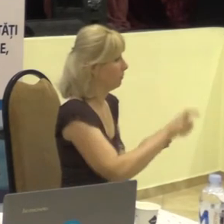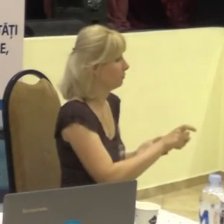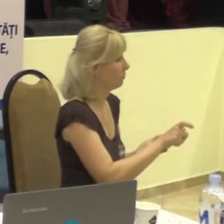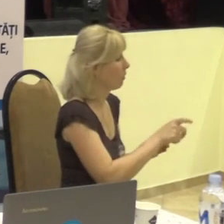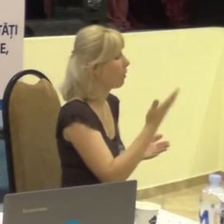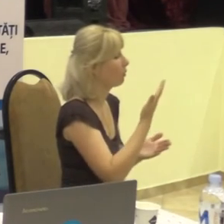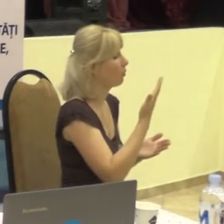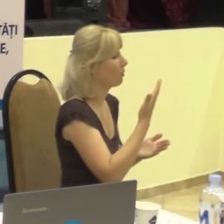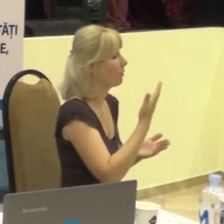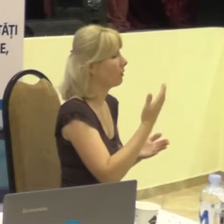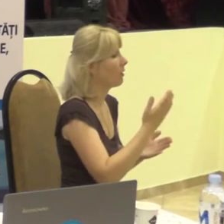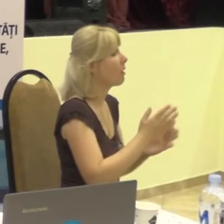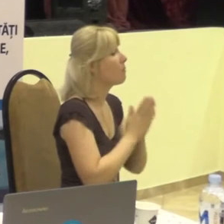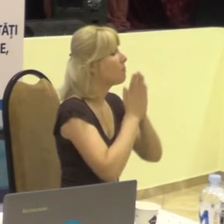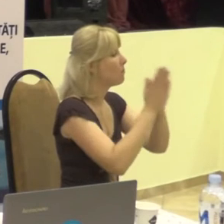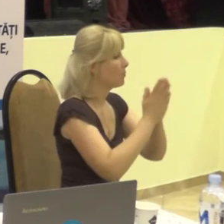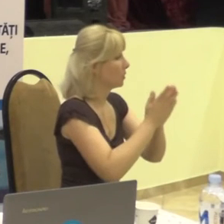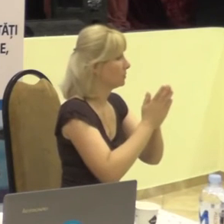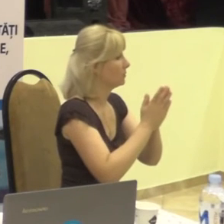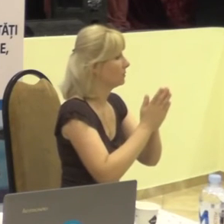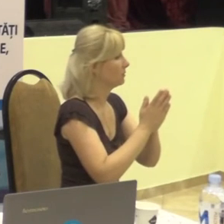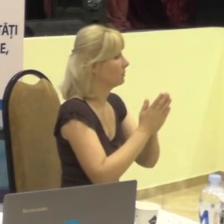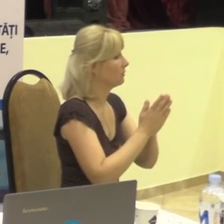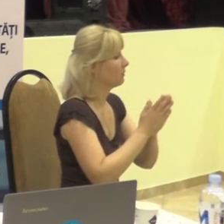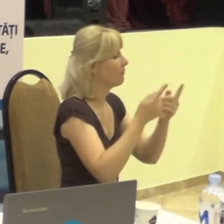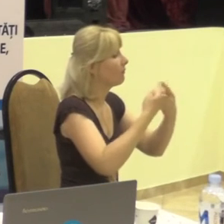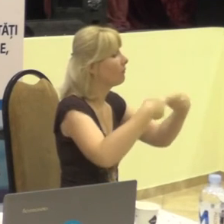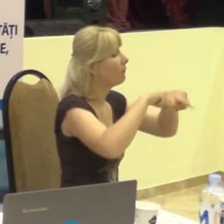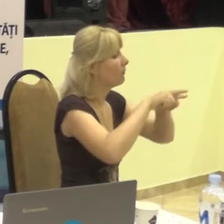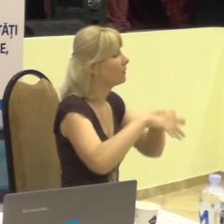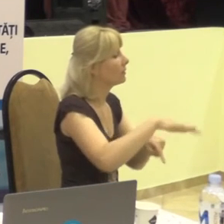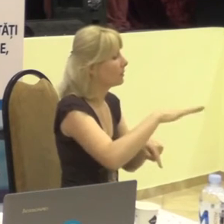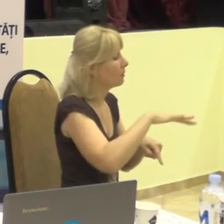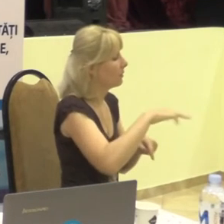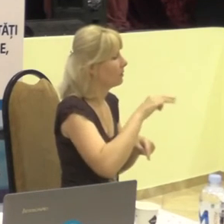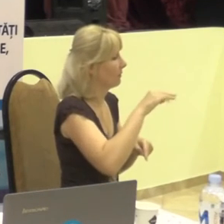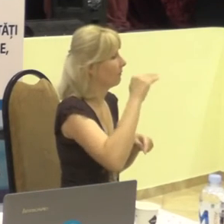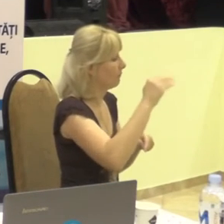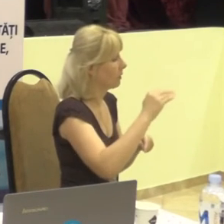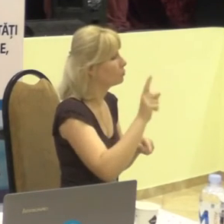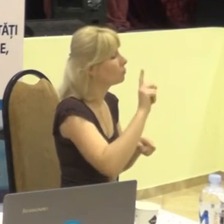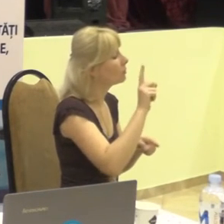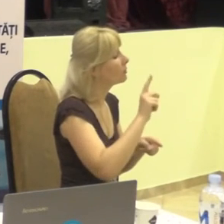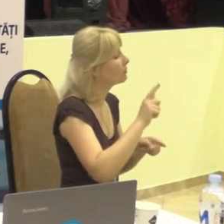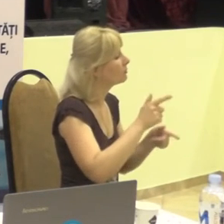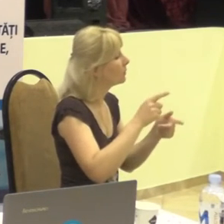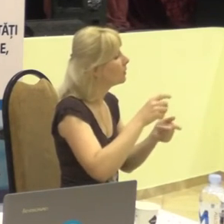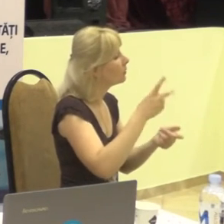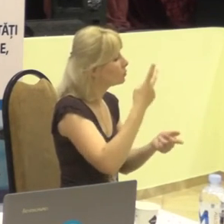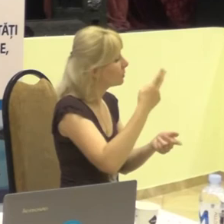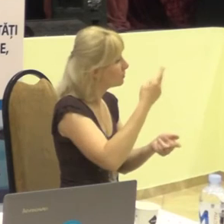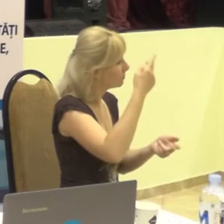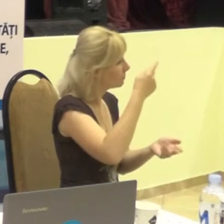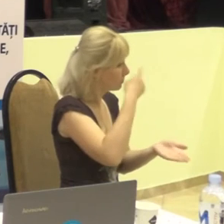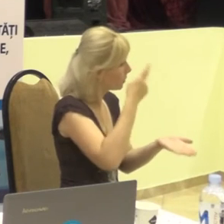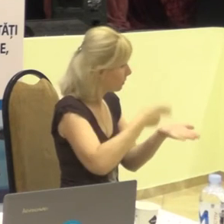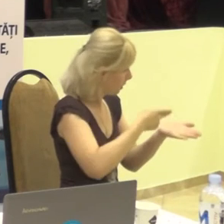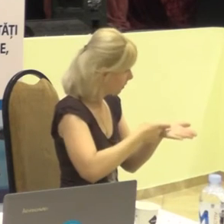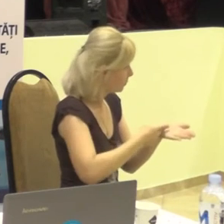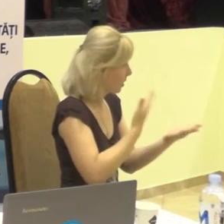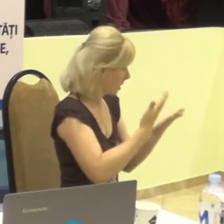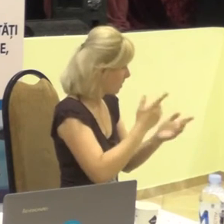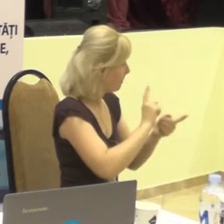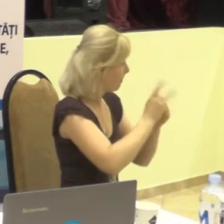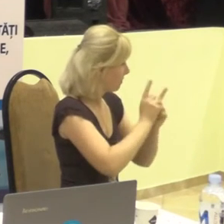către filială teritorială să confirme că dacă merge vorba de acest serviciu